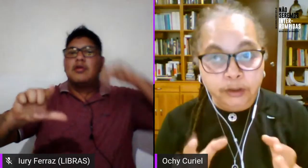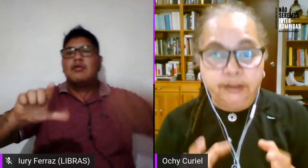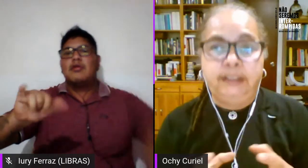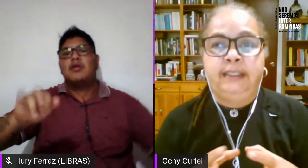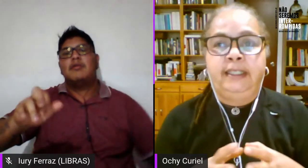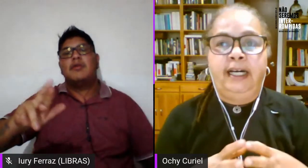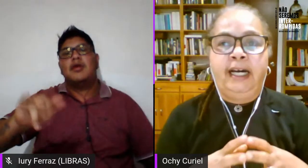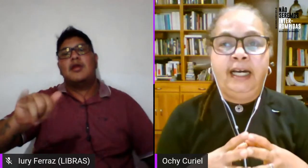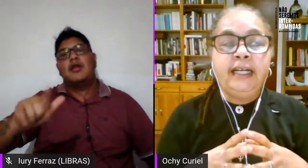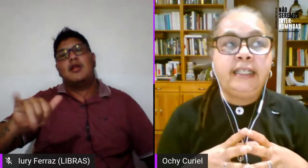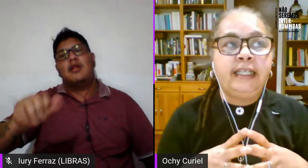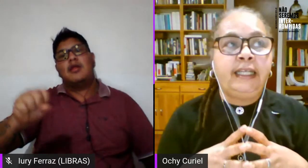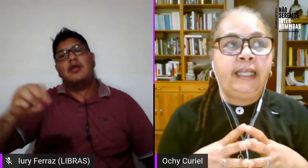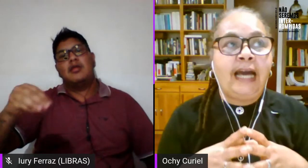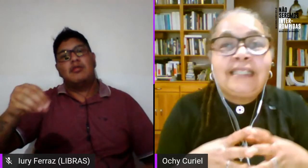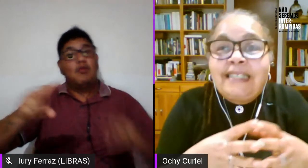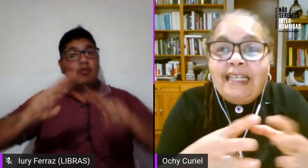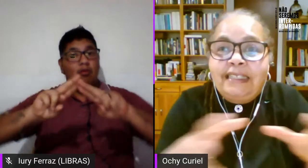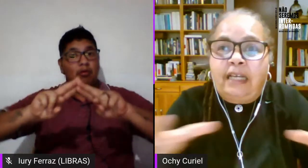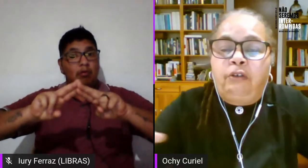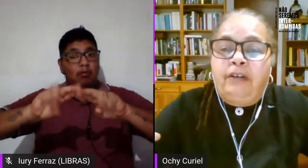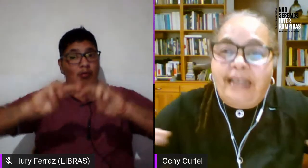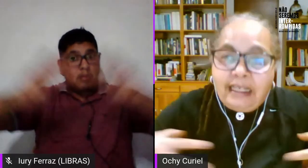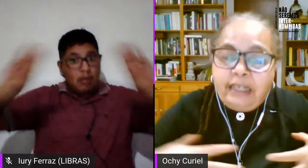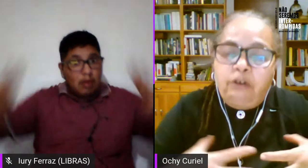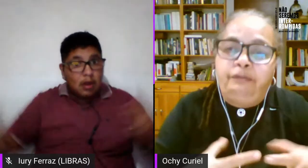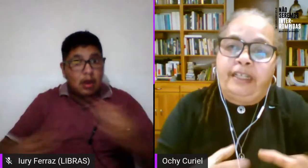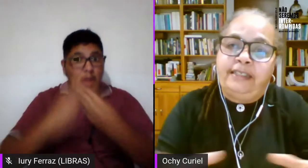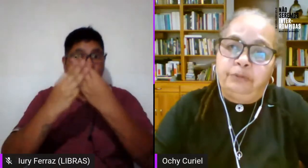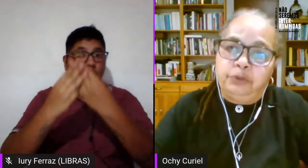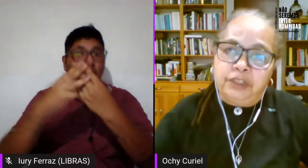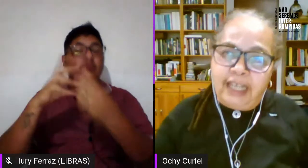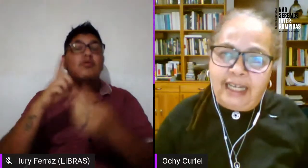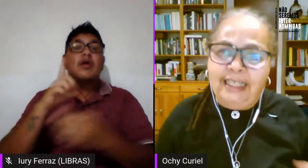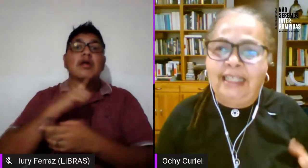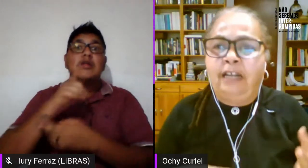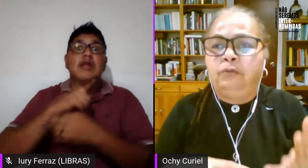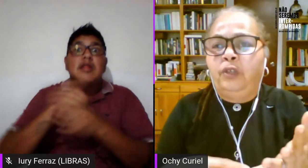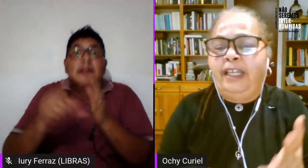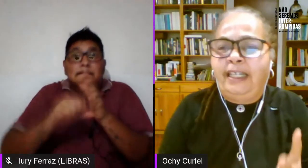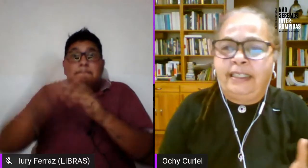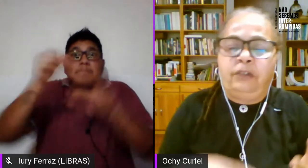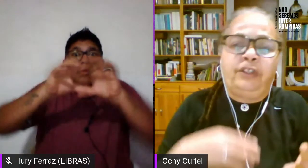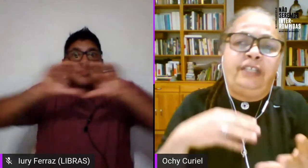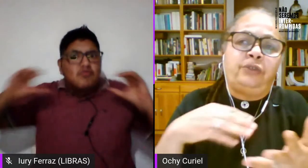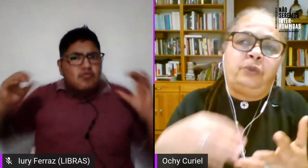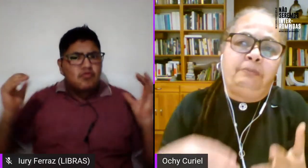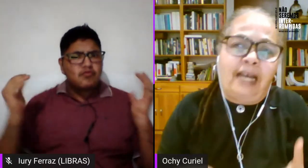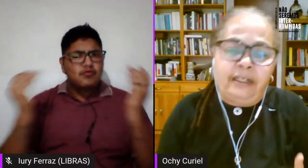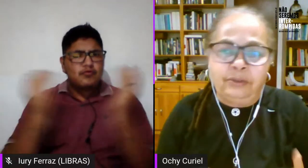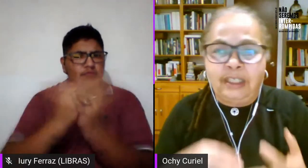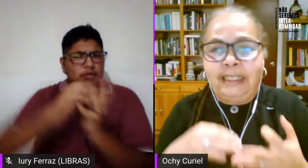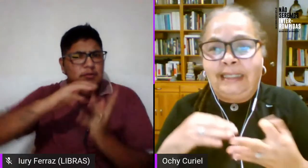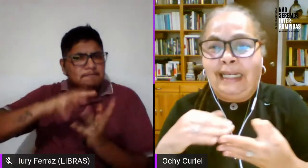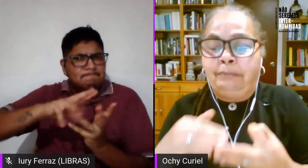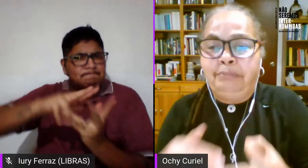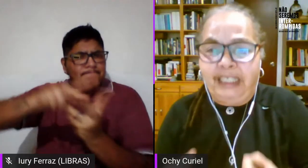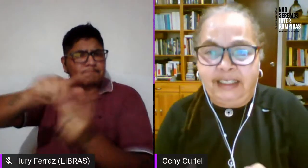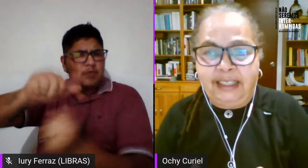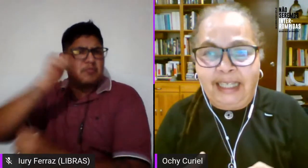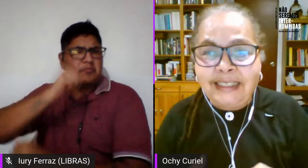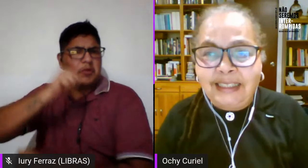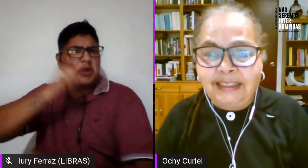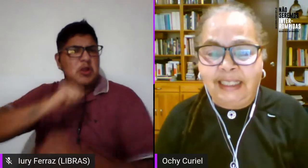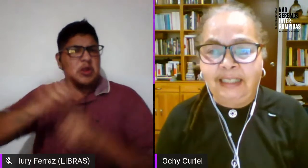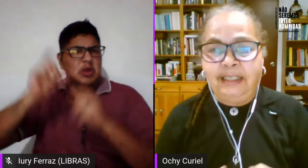ONU a hacer estas grandes conferencias mundiales de la mujer de los derechos humanos del